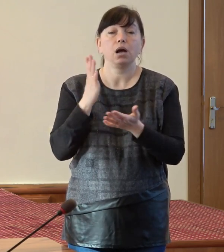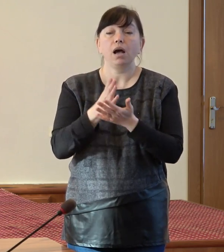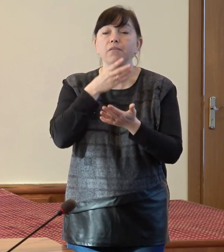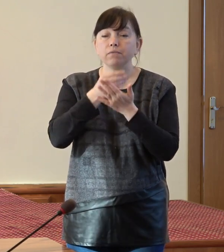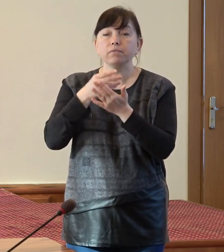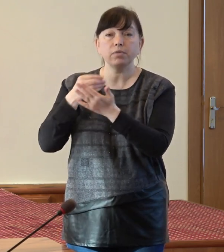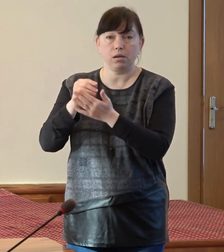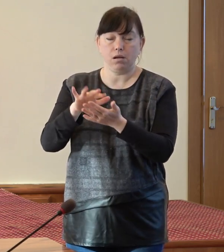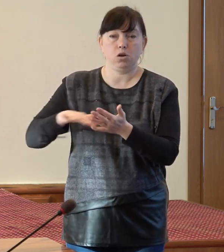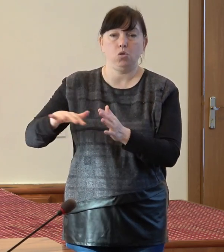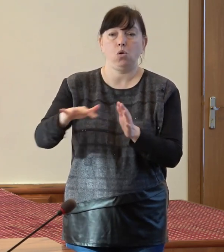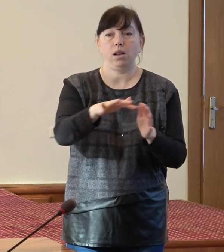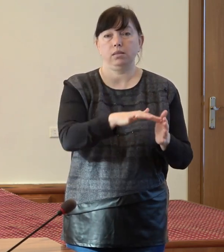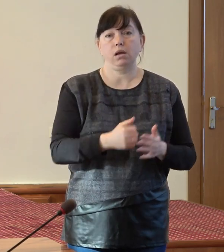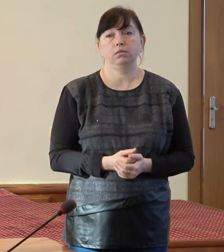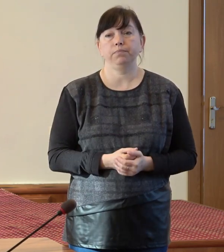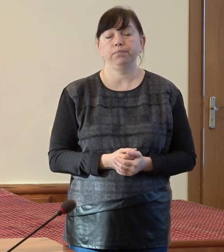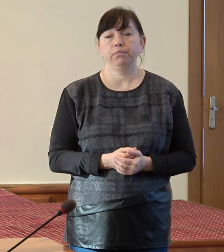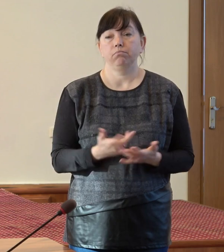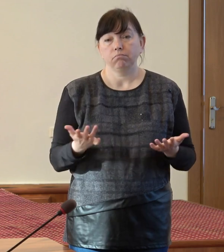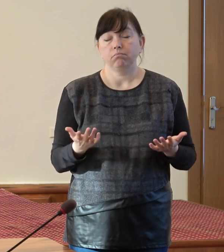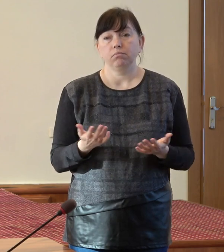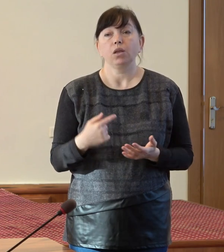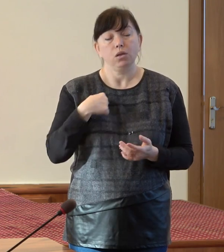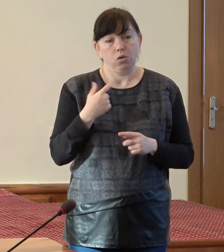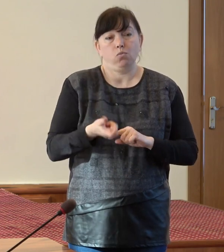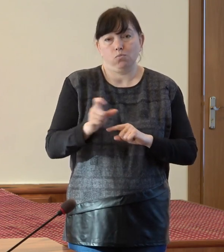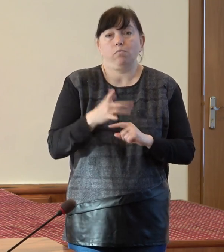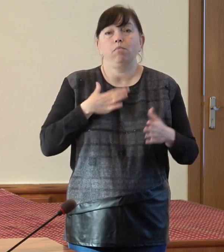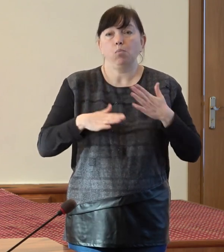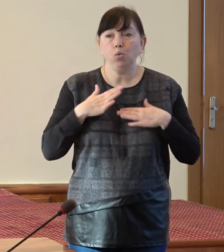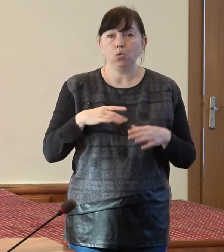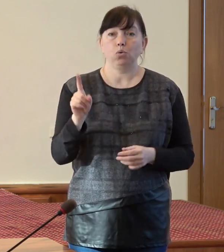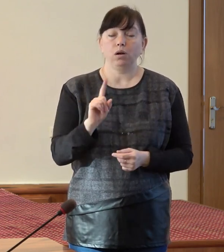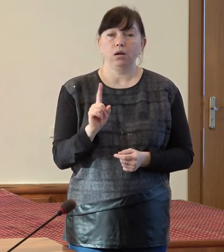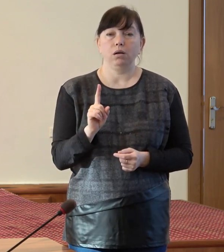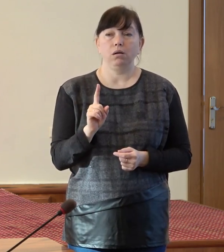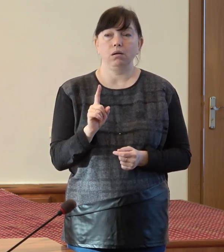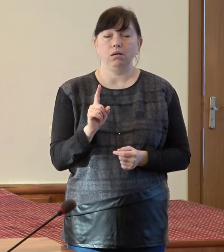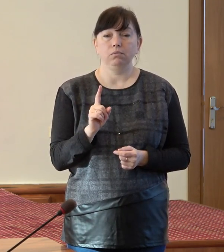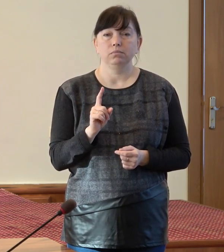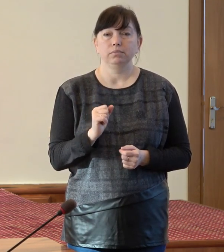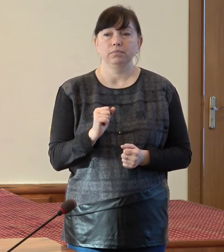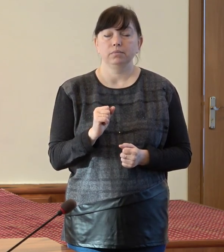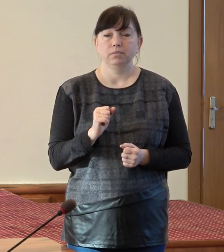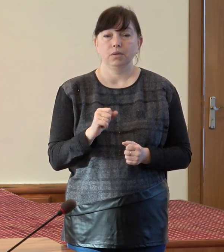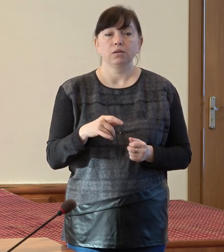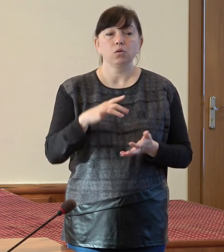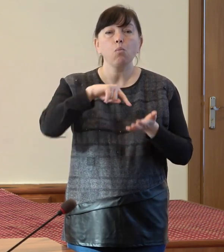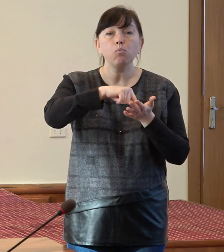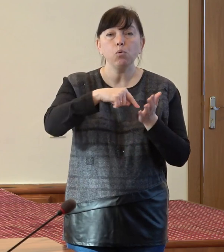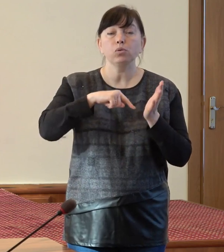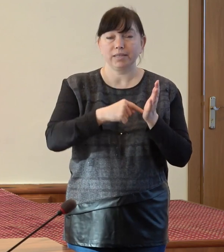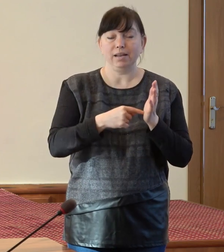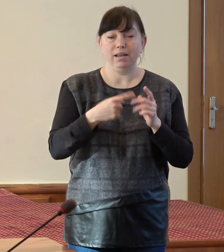Deci, mă bucur că în punctele strategice